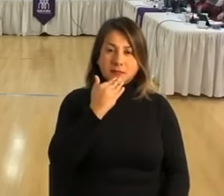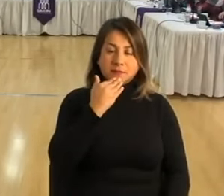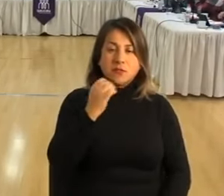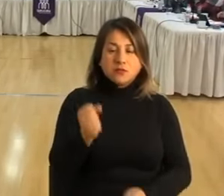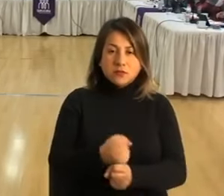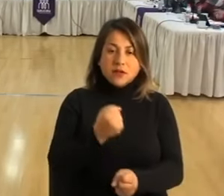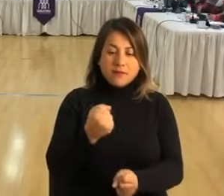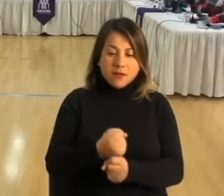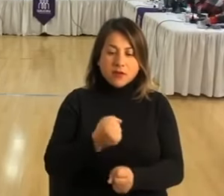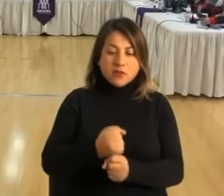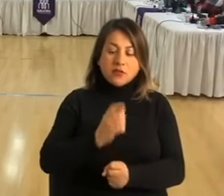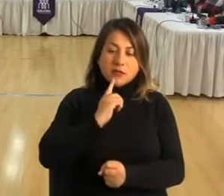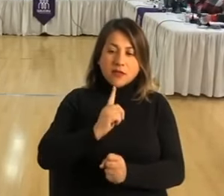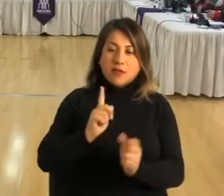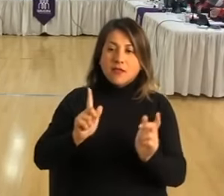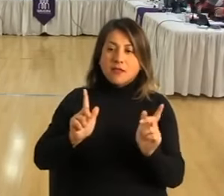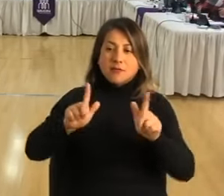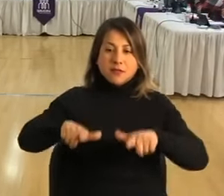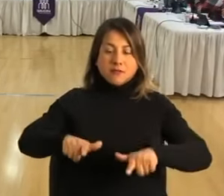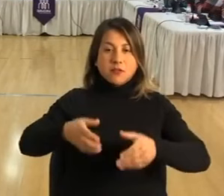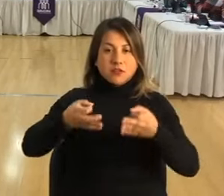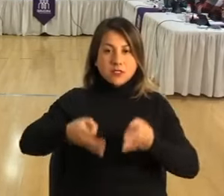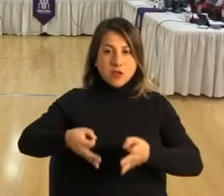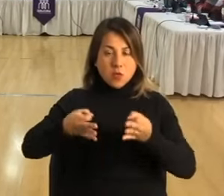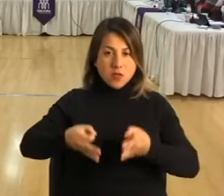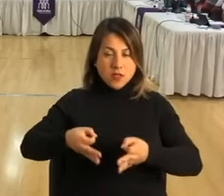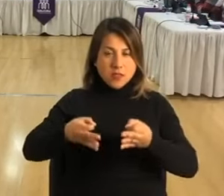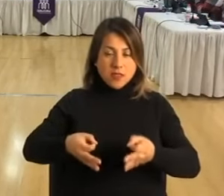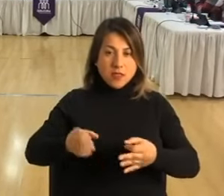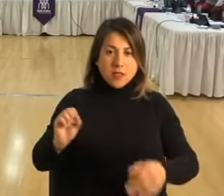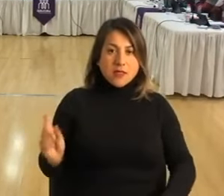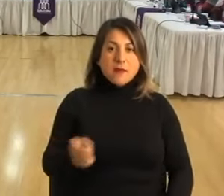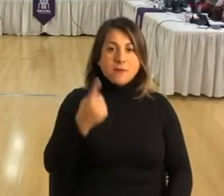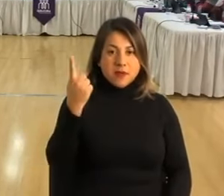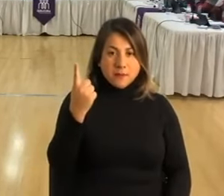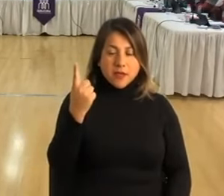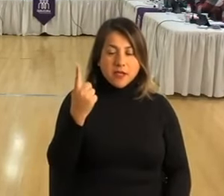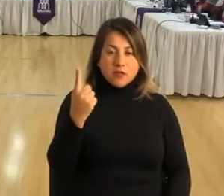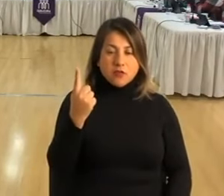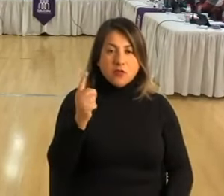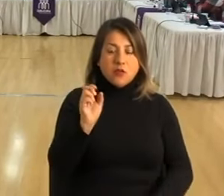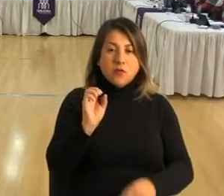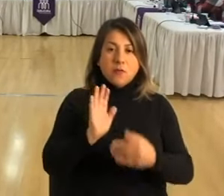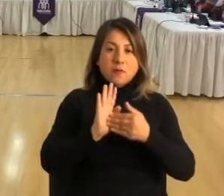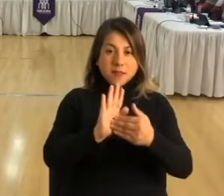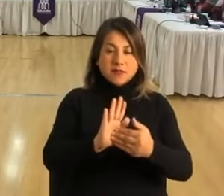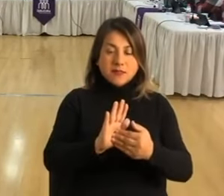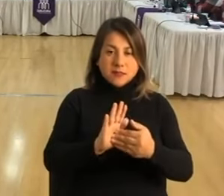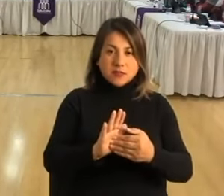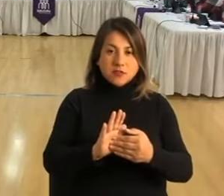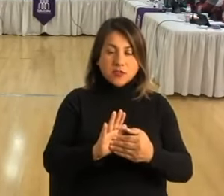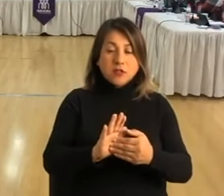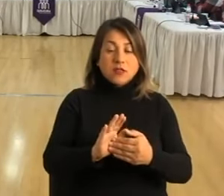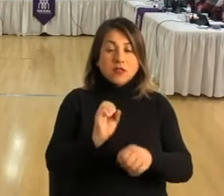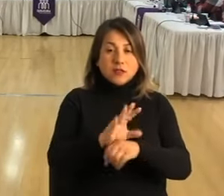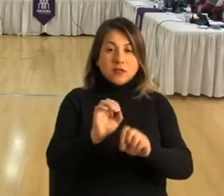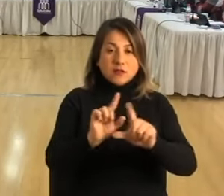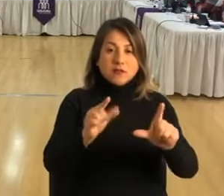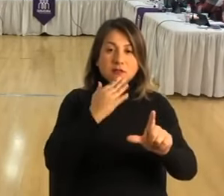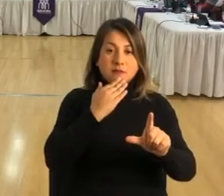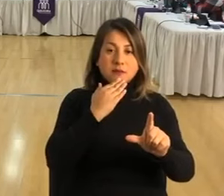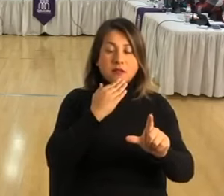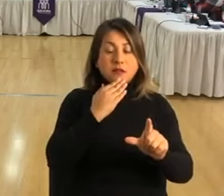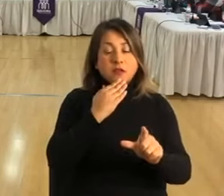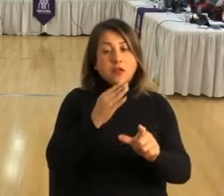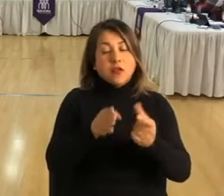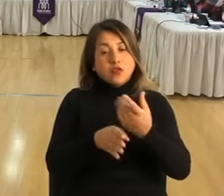habido un trabajo desde la dirección de seguridad, primero en su presentación y luego en la acogida de